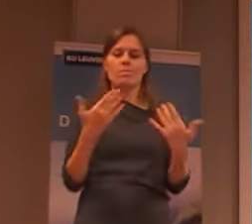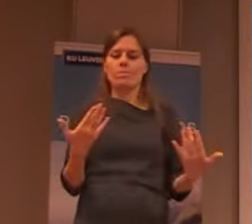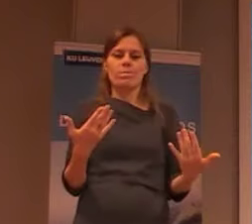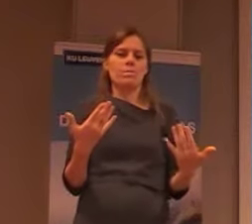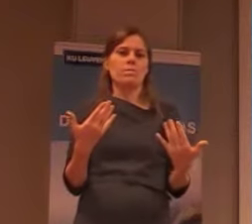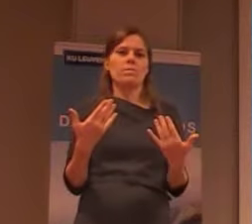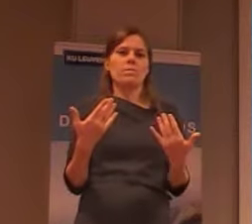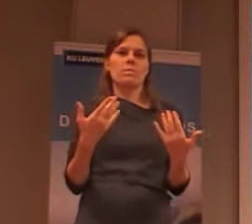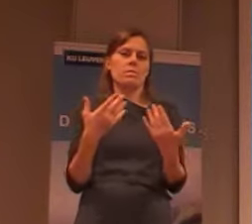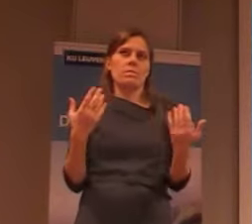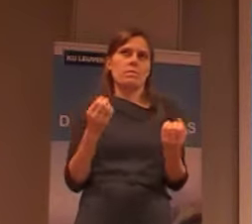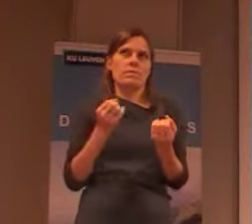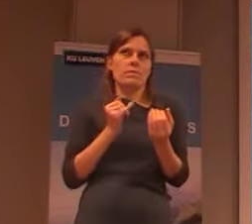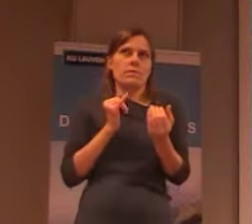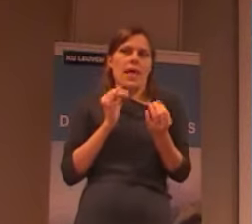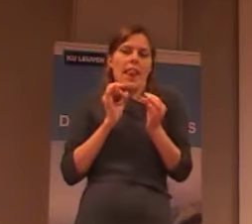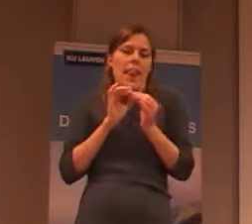dat eigenlijk, door weinigheid.